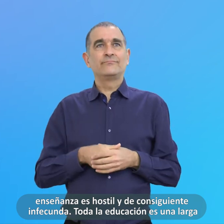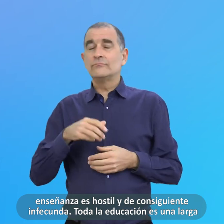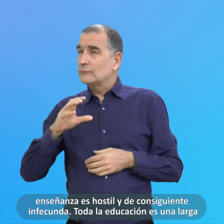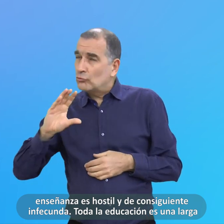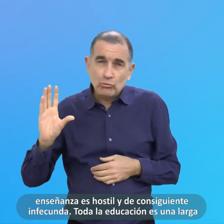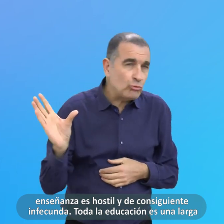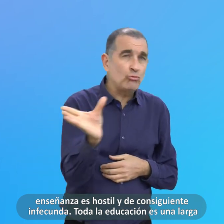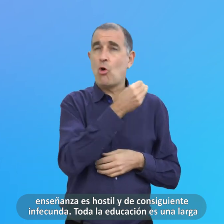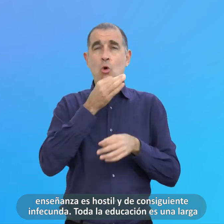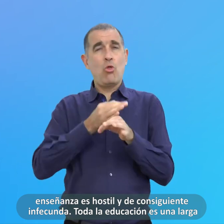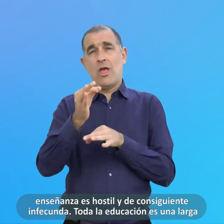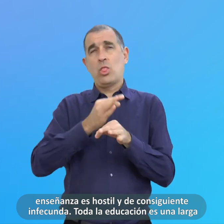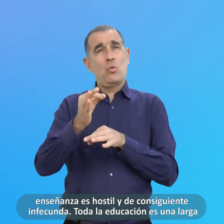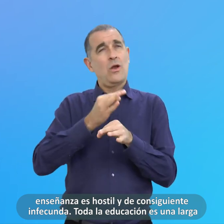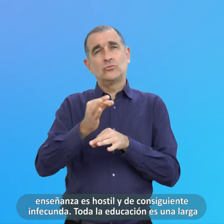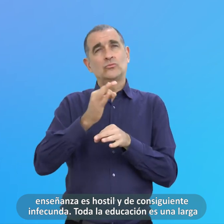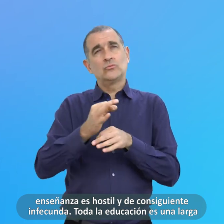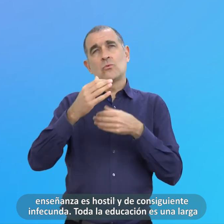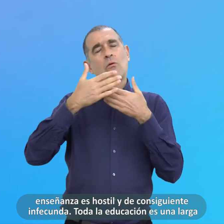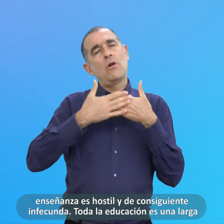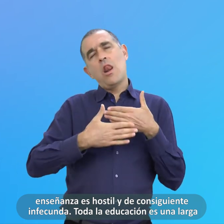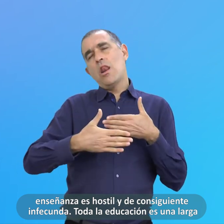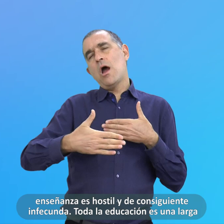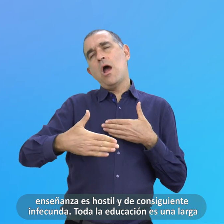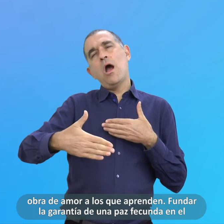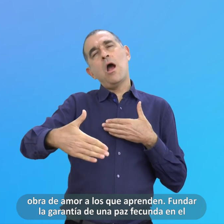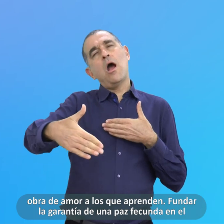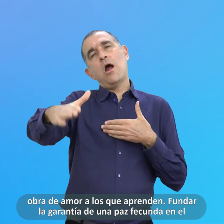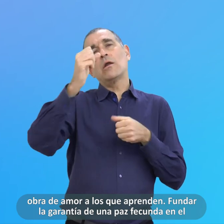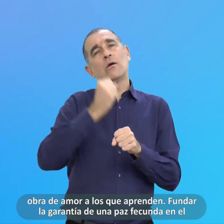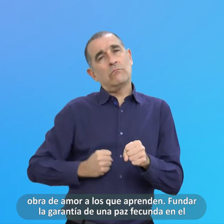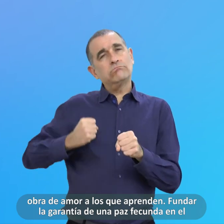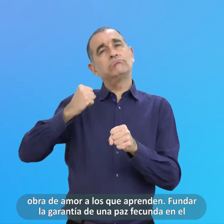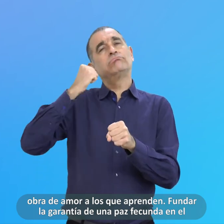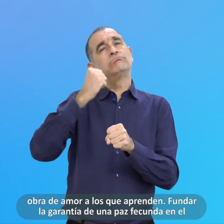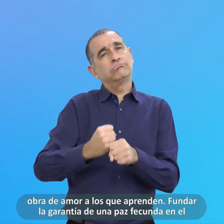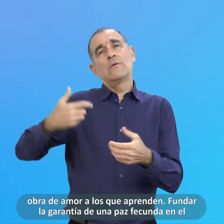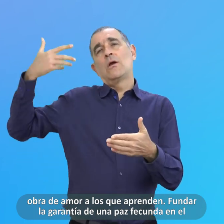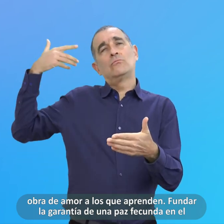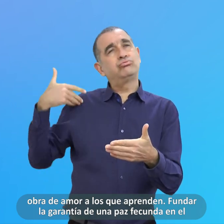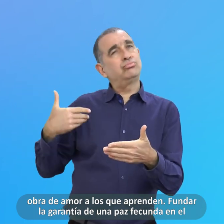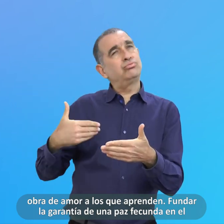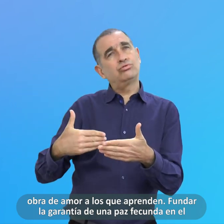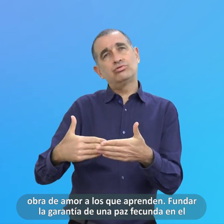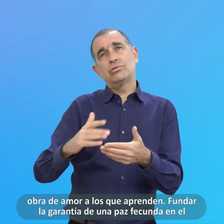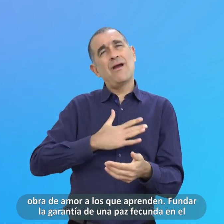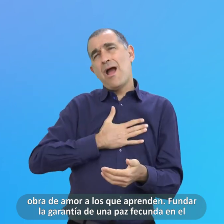Toda la educación Es una larga obra de amor A los que